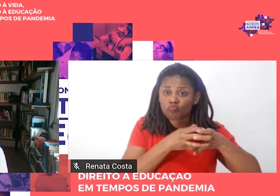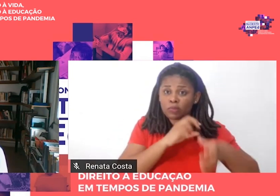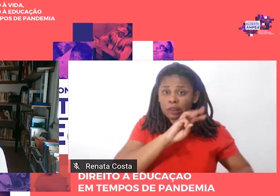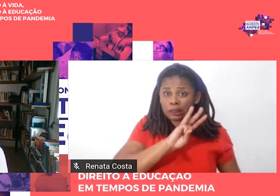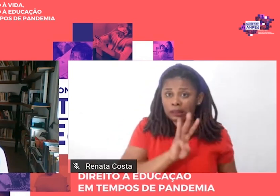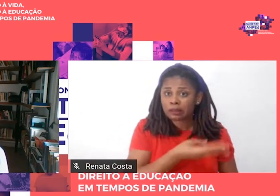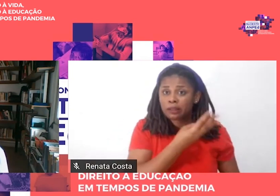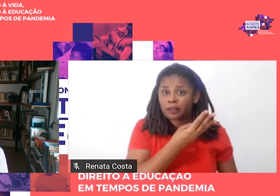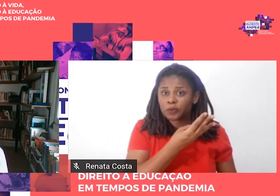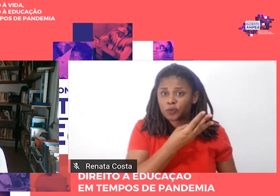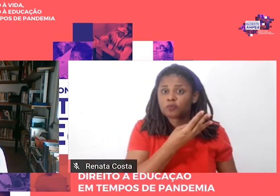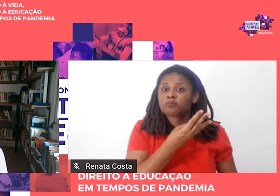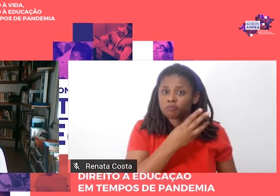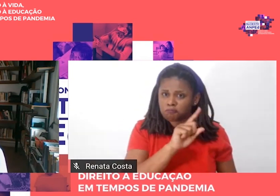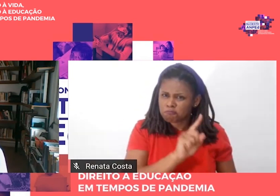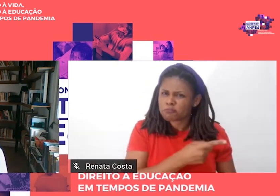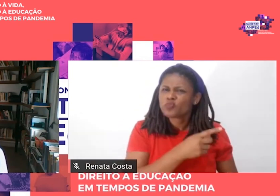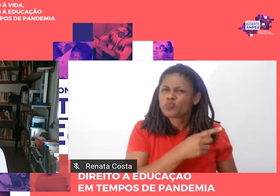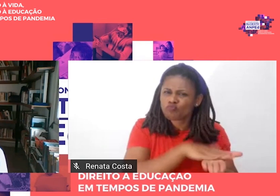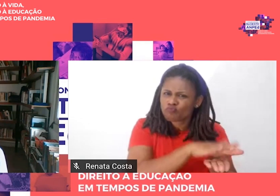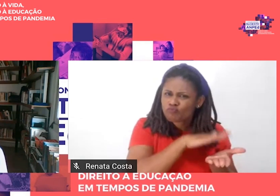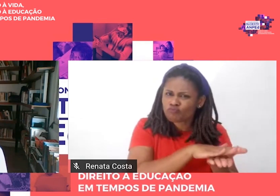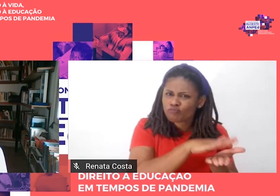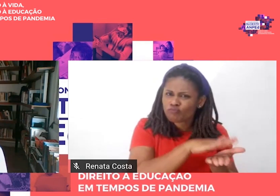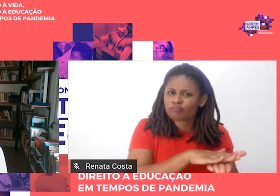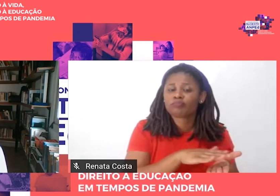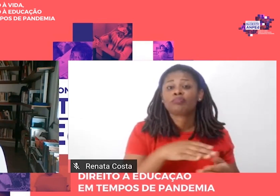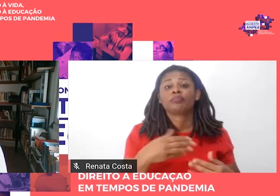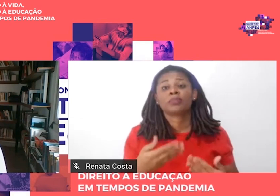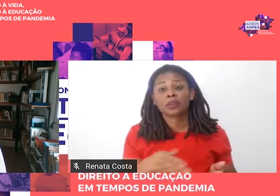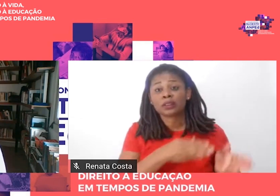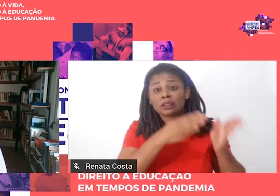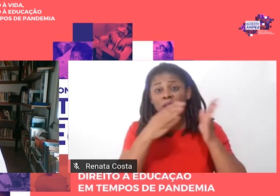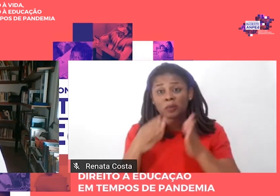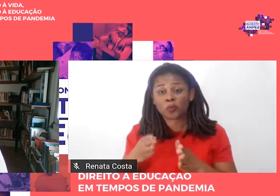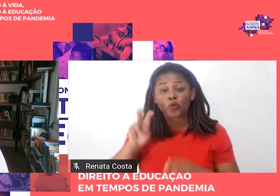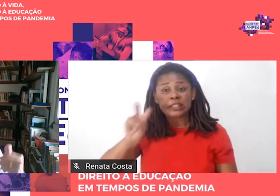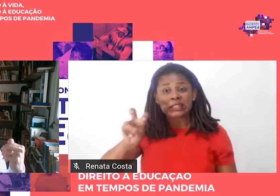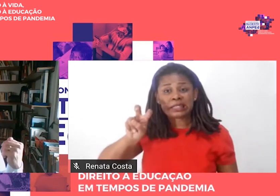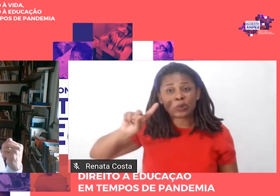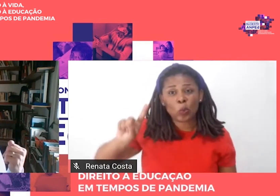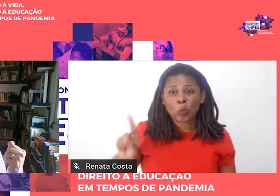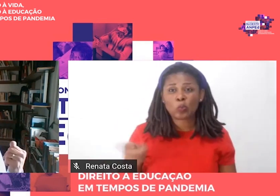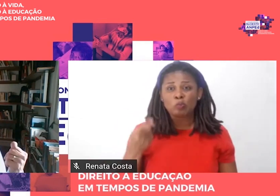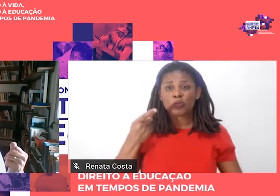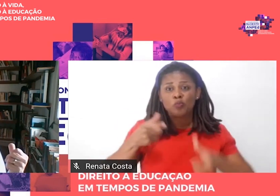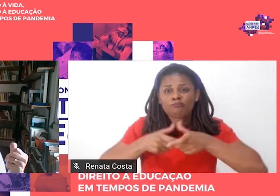passou, logo em seguida, passou a 5 mil exemplares, né? Já